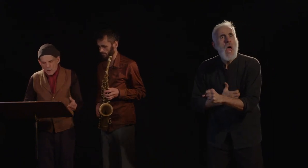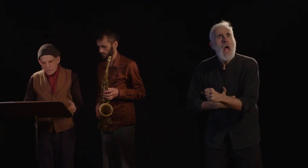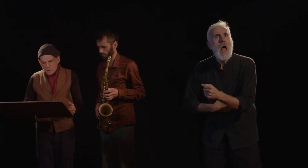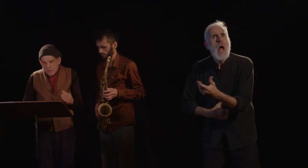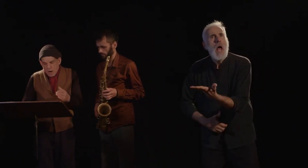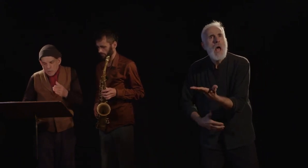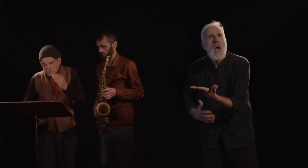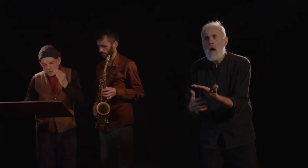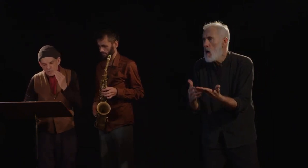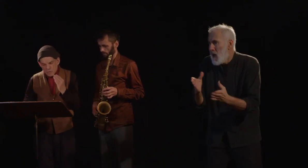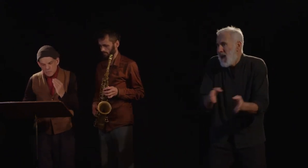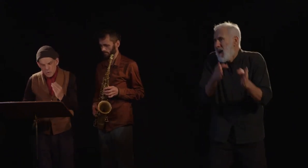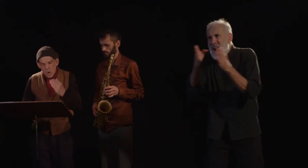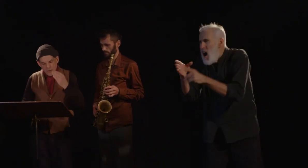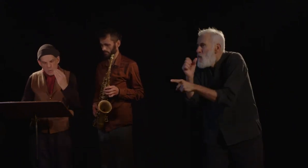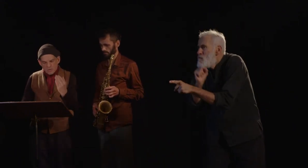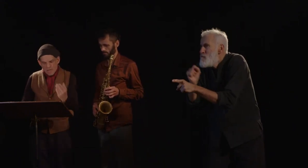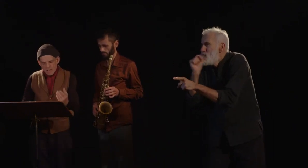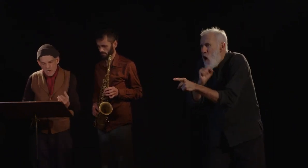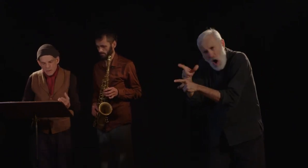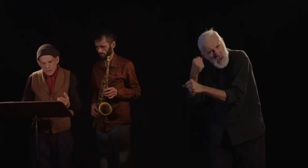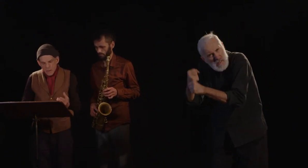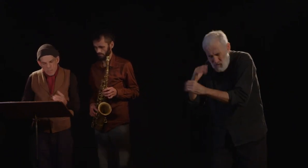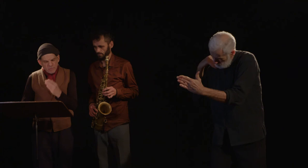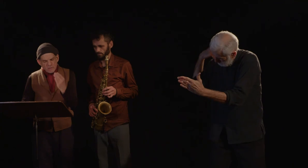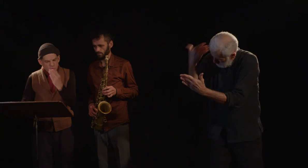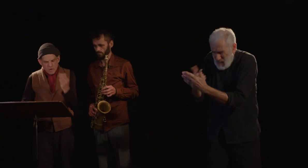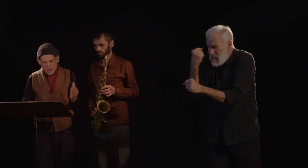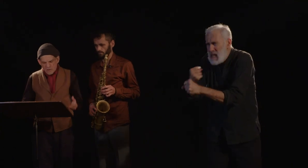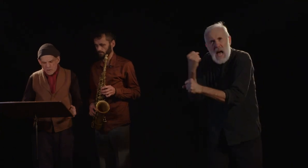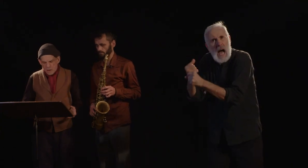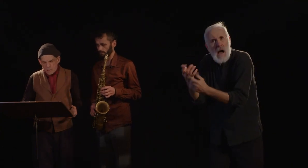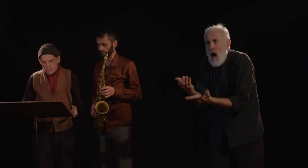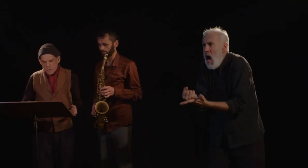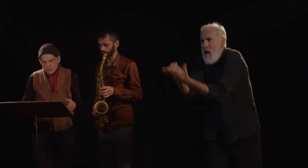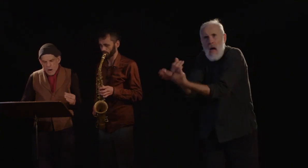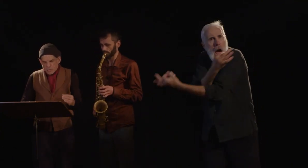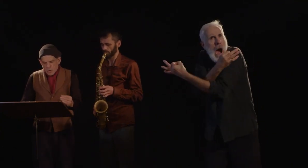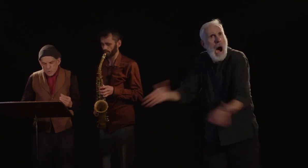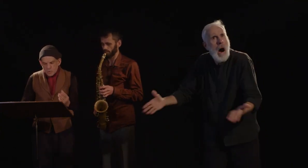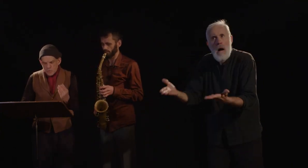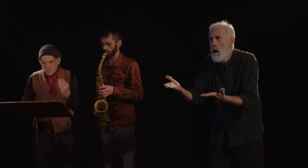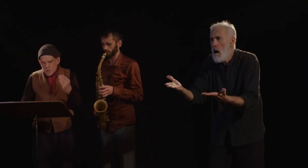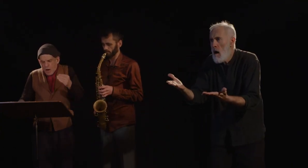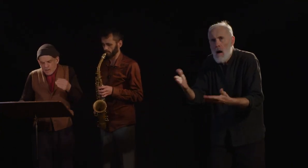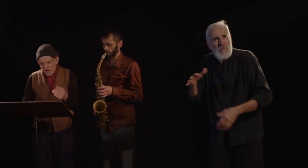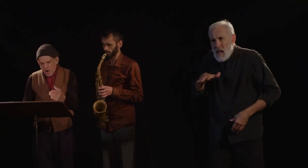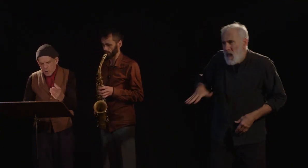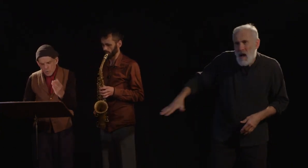Tant que ceux qui sont vieux et ont travaillé peuvent être sans asile. Tant que l'usure dévore nos